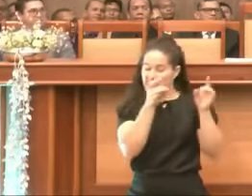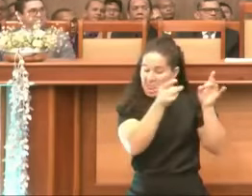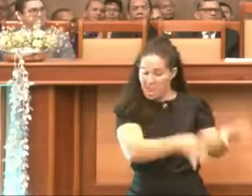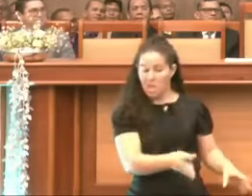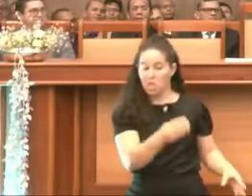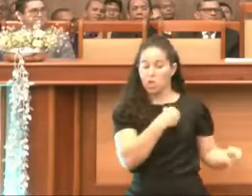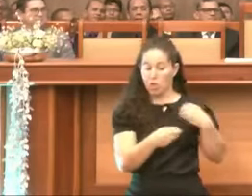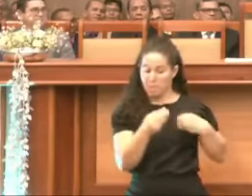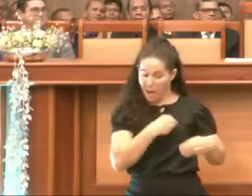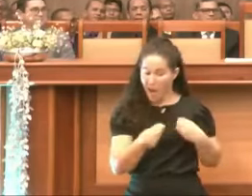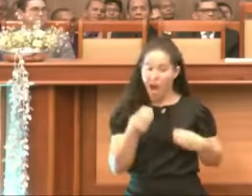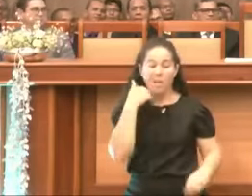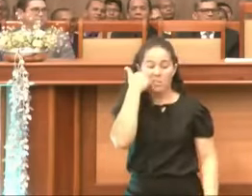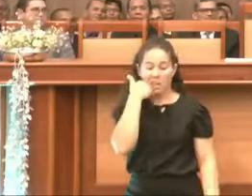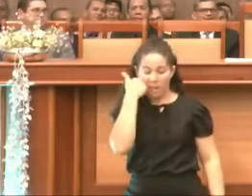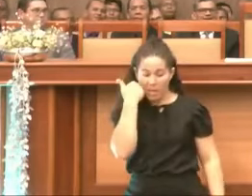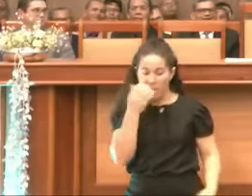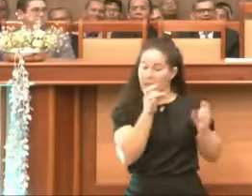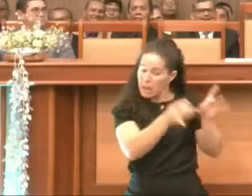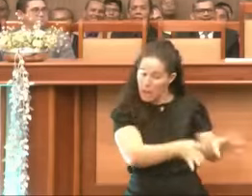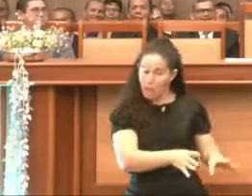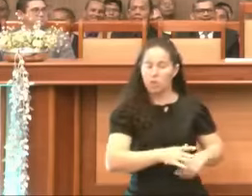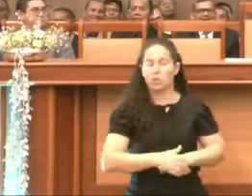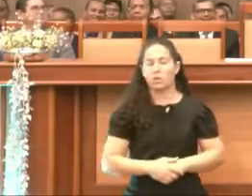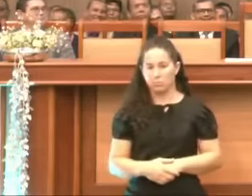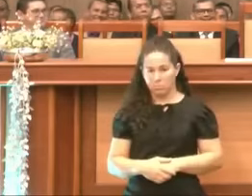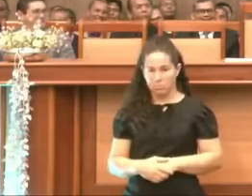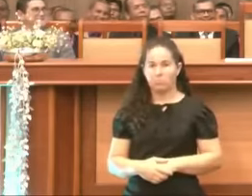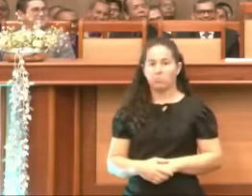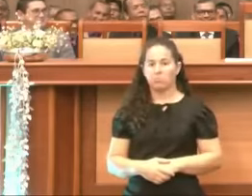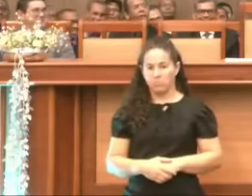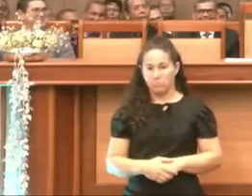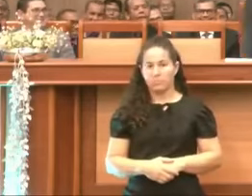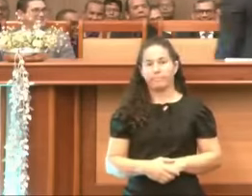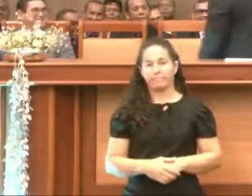tua vida de ser vergonhice. É assim.